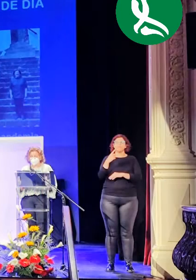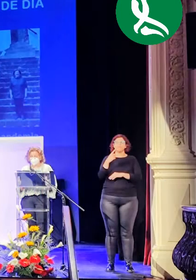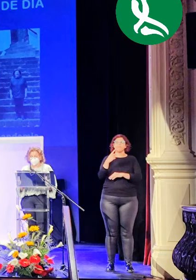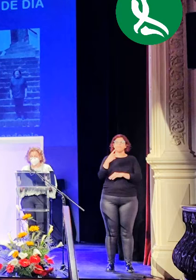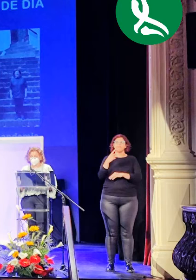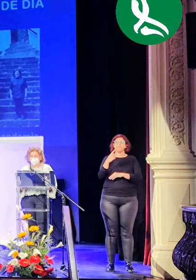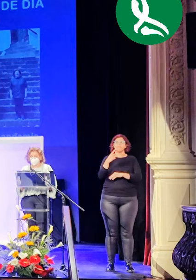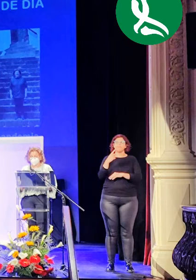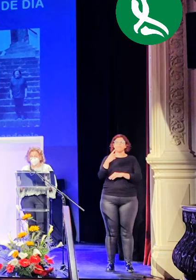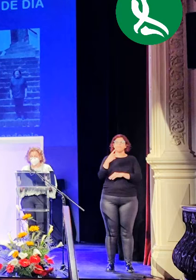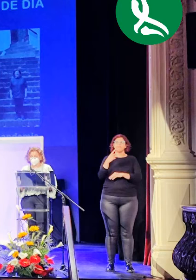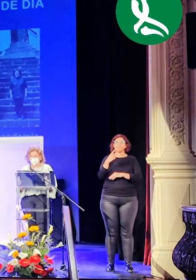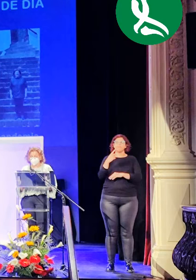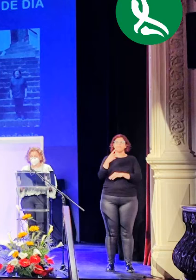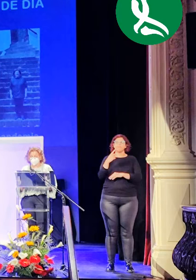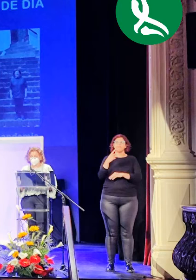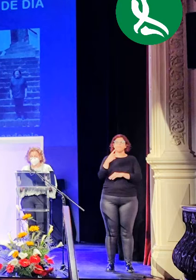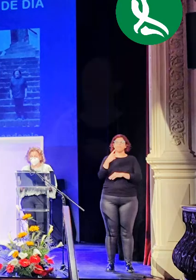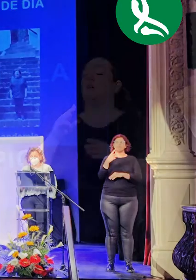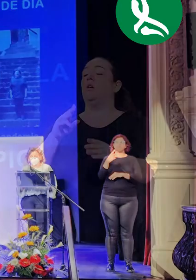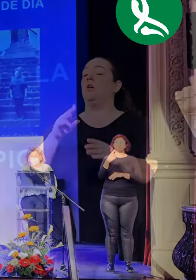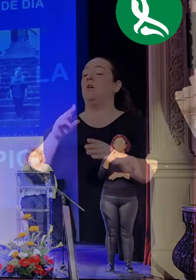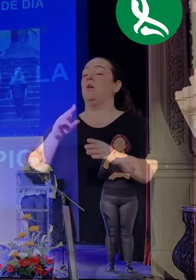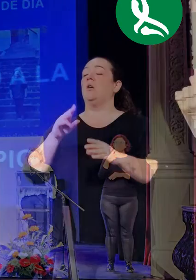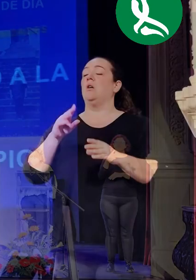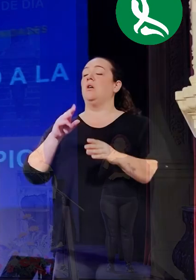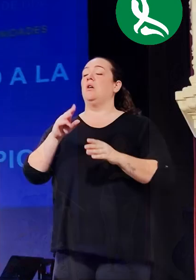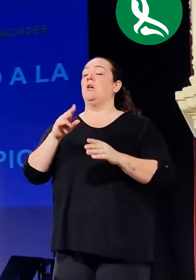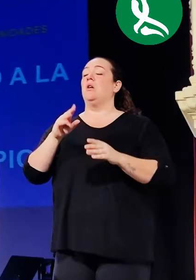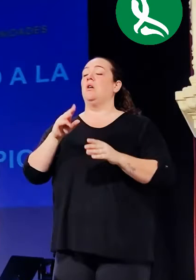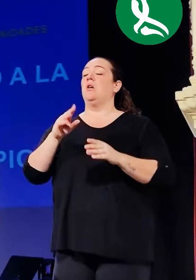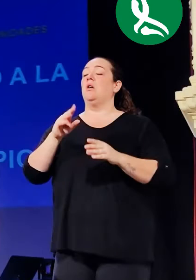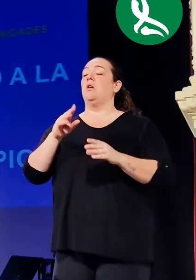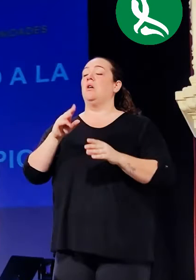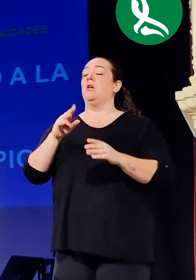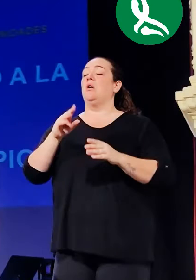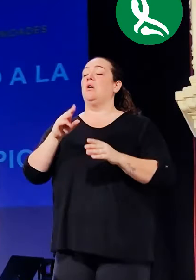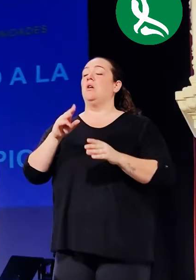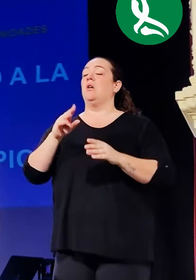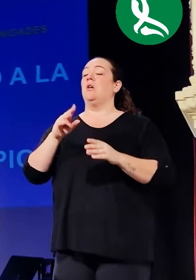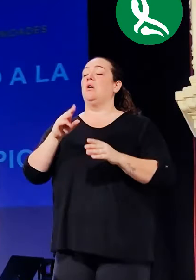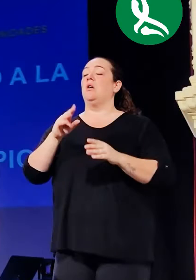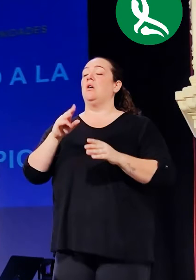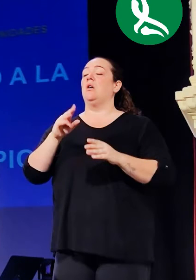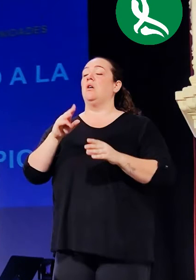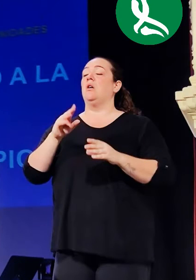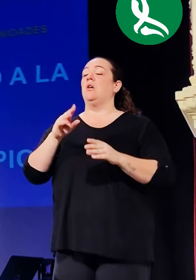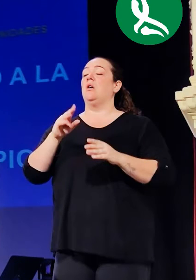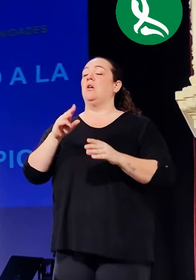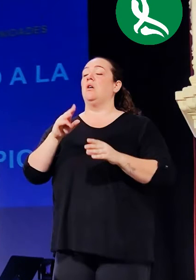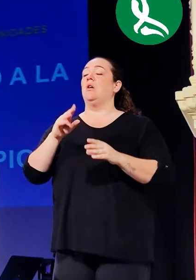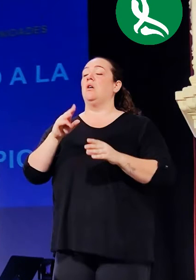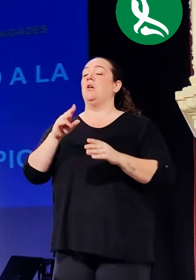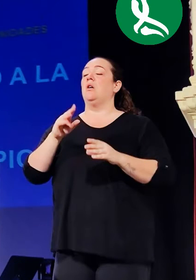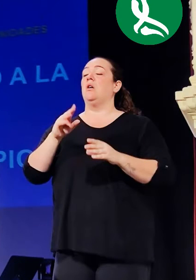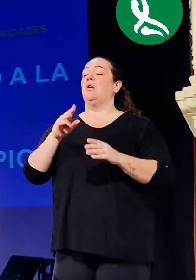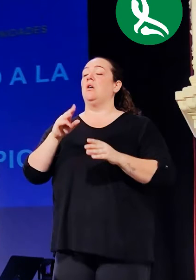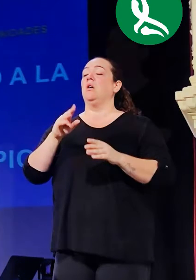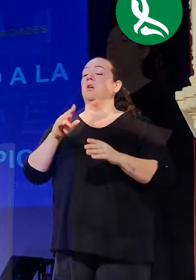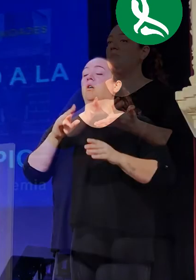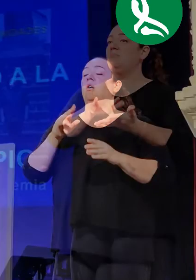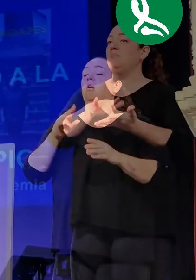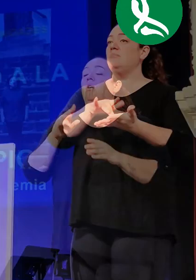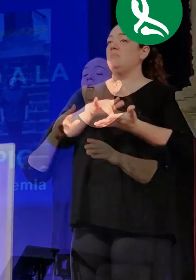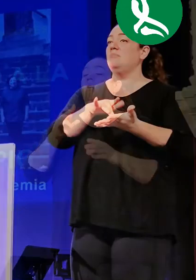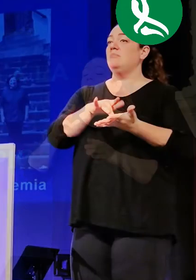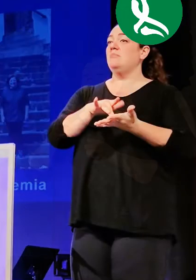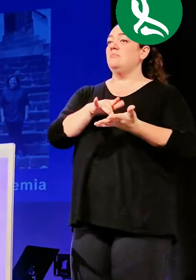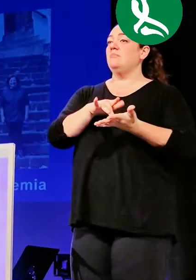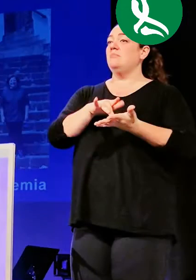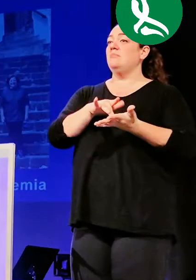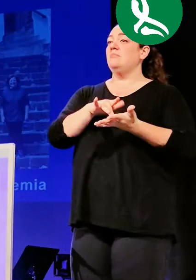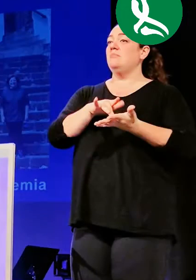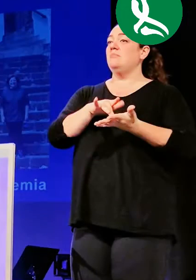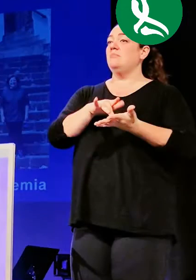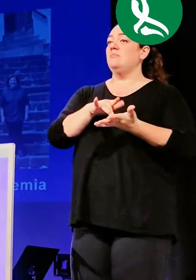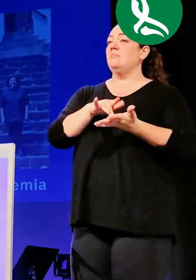siguen haciéndolo con el mismo cariño y la misma fidelidad que cuando empezaron o cuando las circunstancias se pusieron tan puestas rígidas.